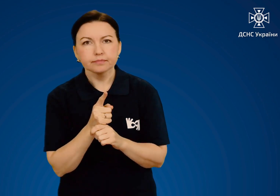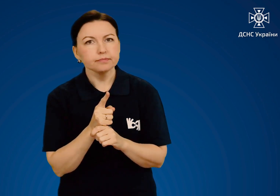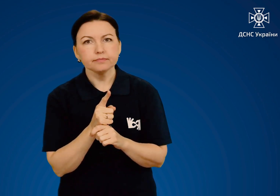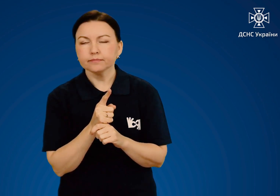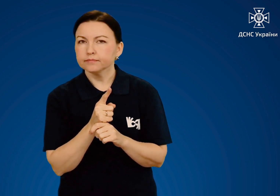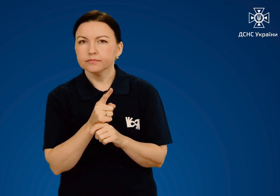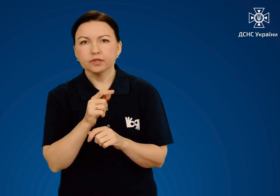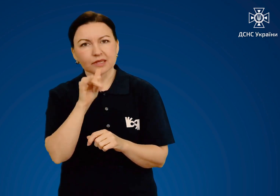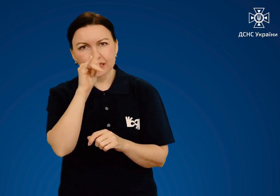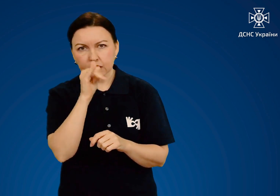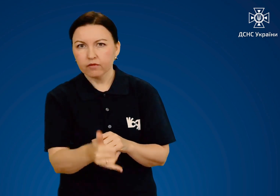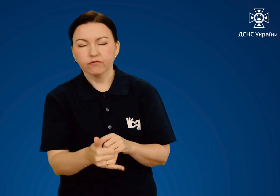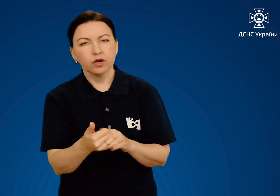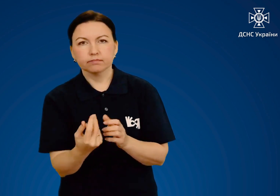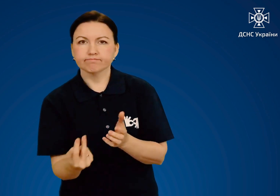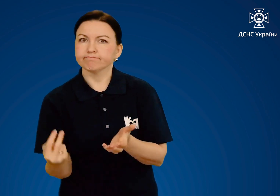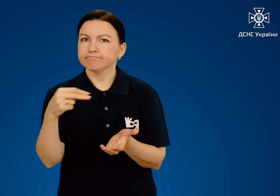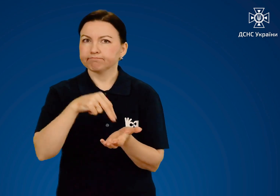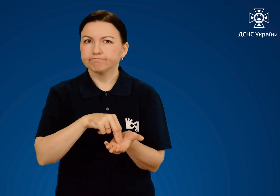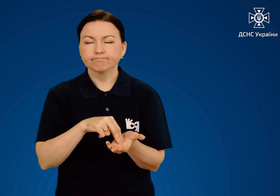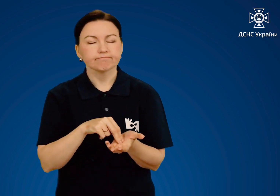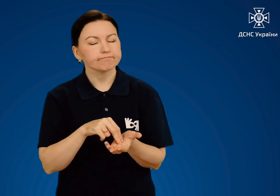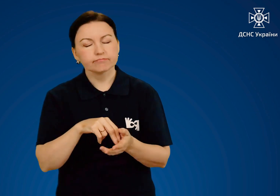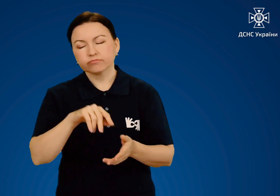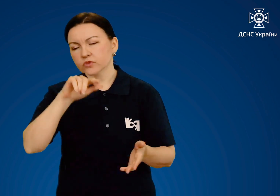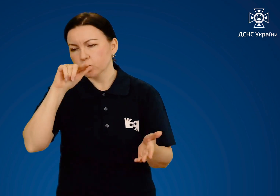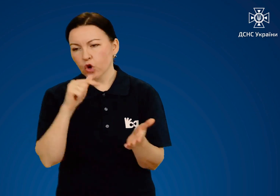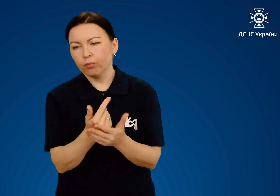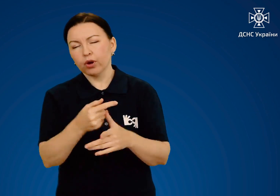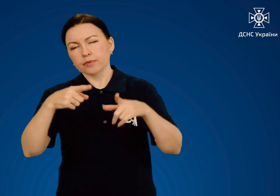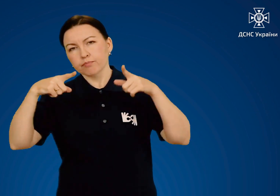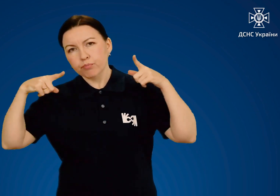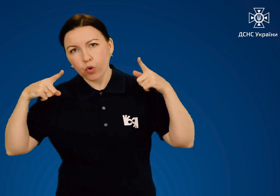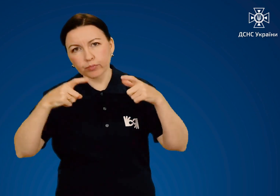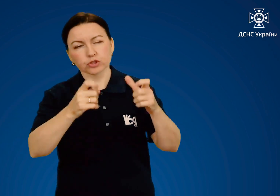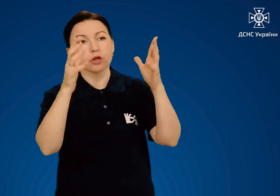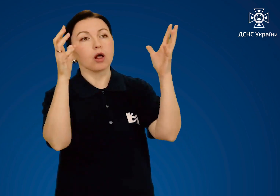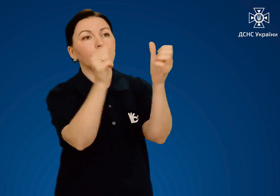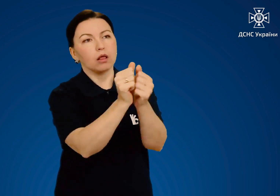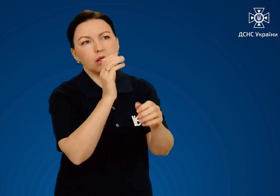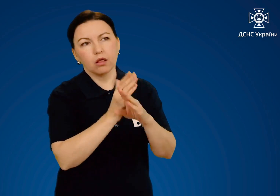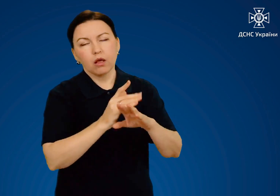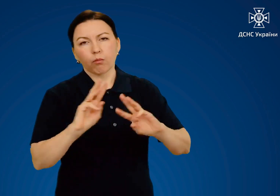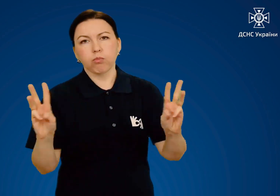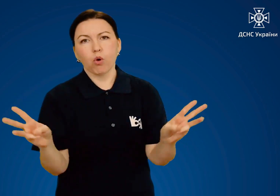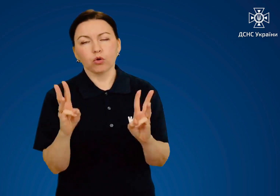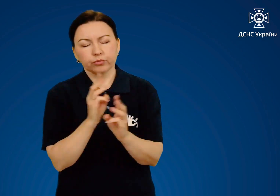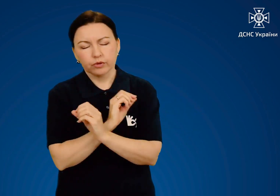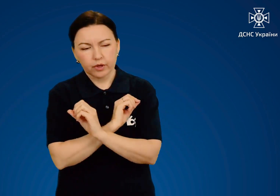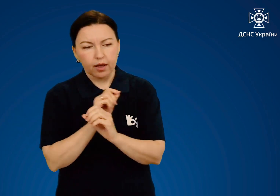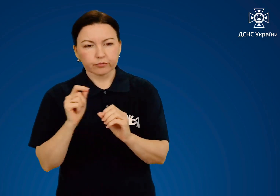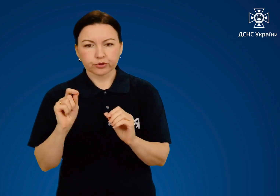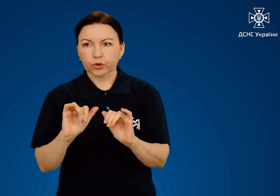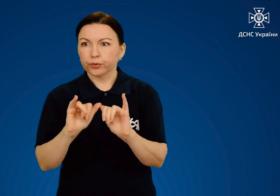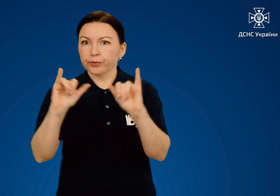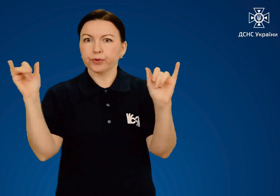не давайте людині піднятися на ноги, інакше вона знову побіжить, і полум'я за рахунок